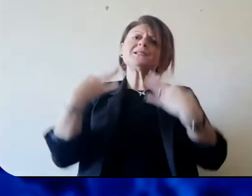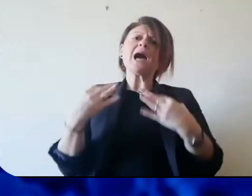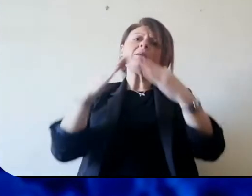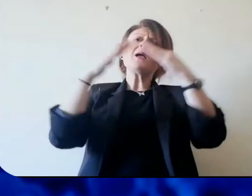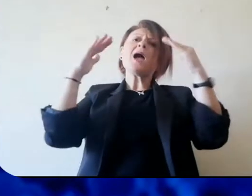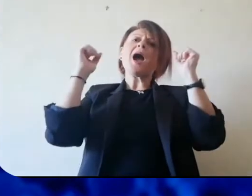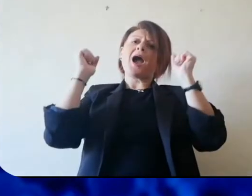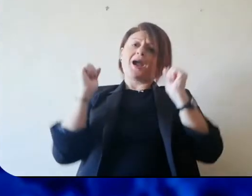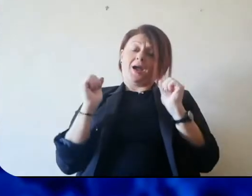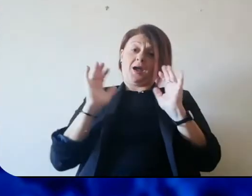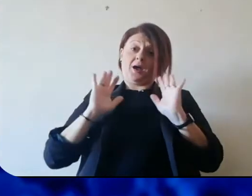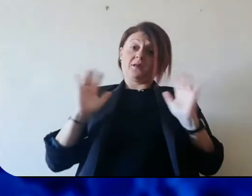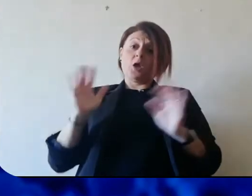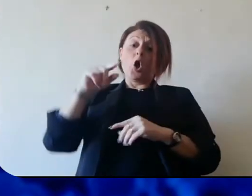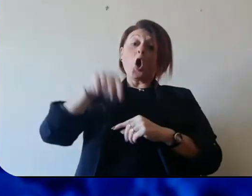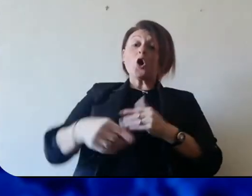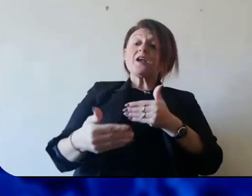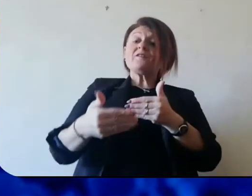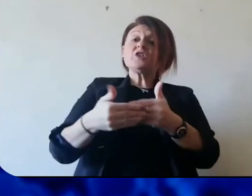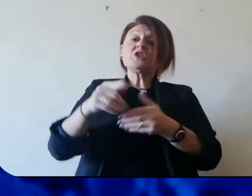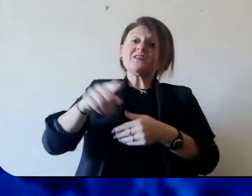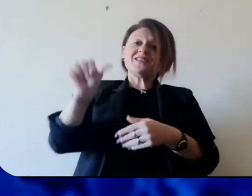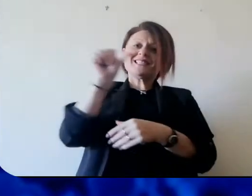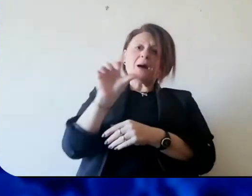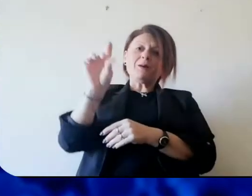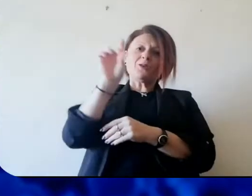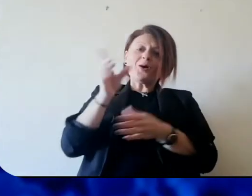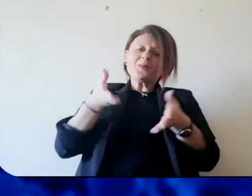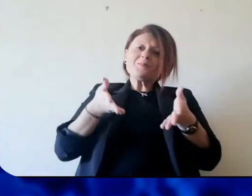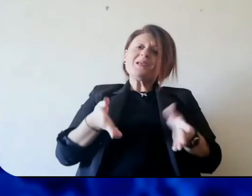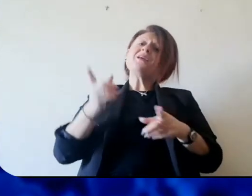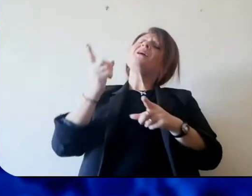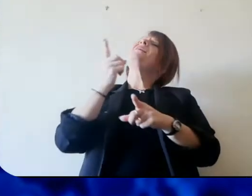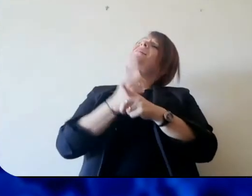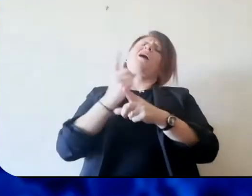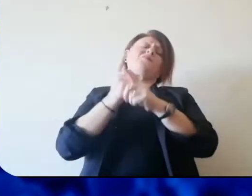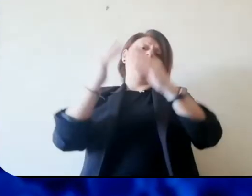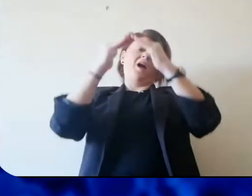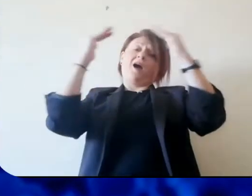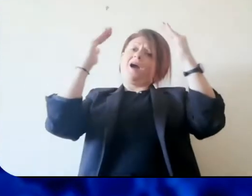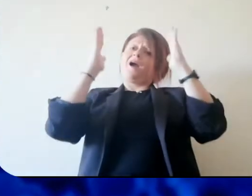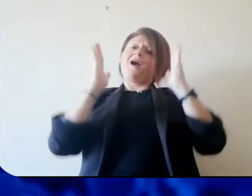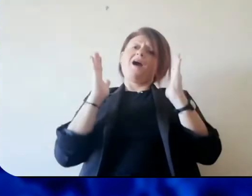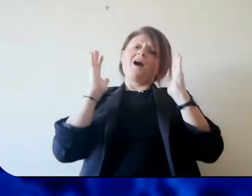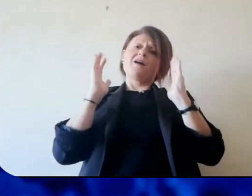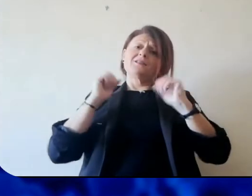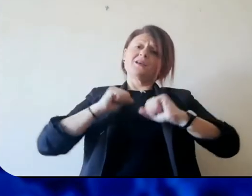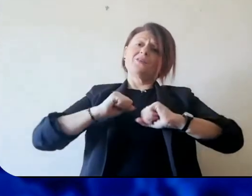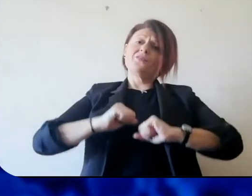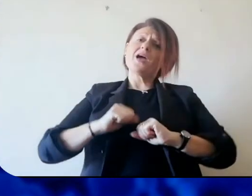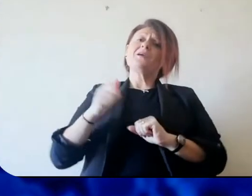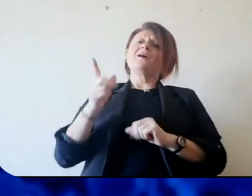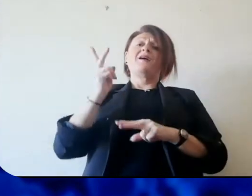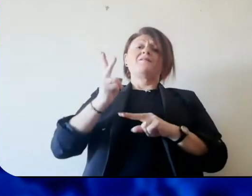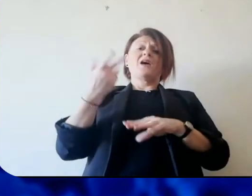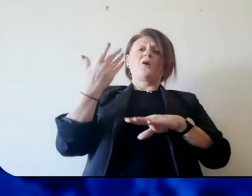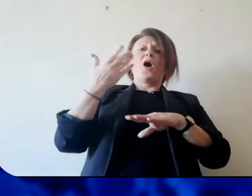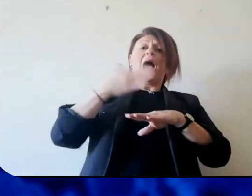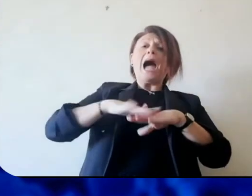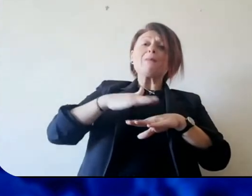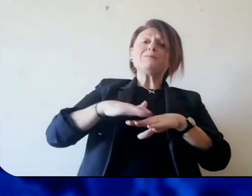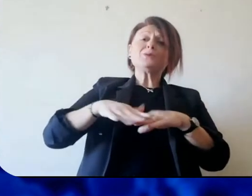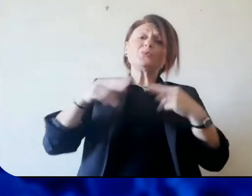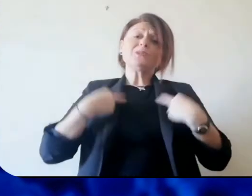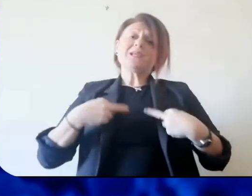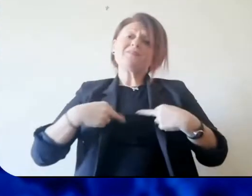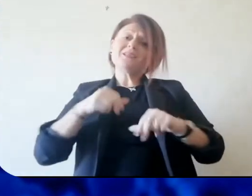Chiudo così. Si avvicina un altro weekend. Rimaniamo ognuno nelle nostre case. Stanno cambiando le